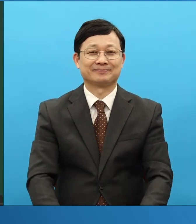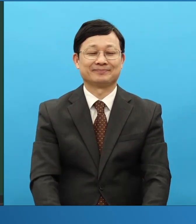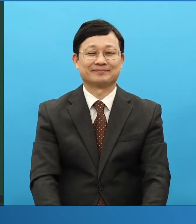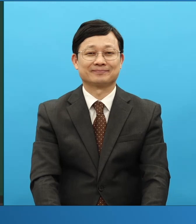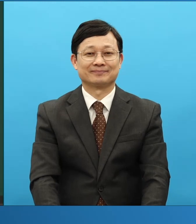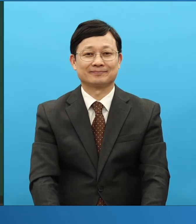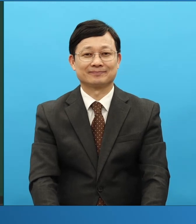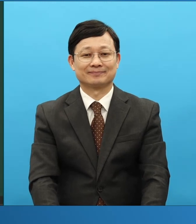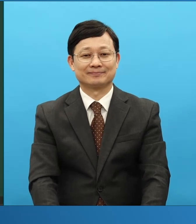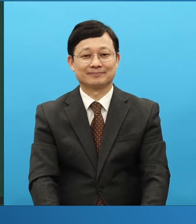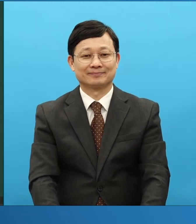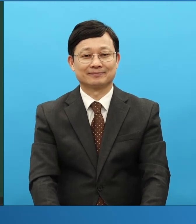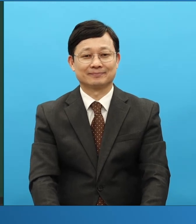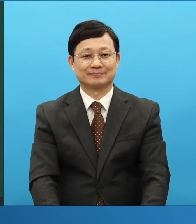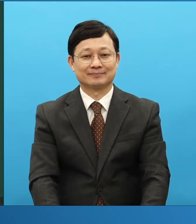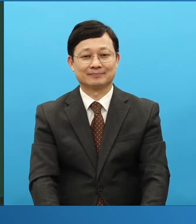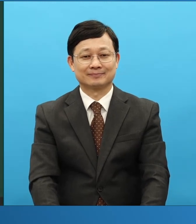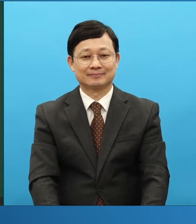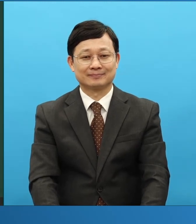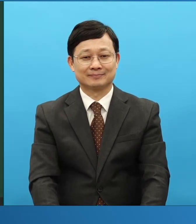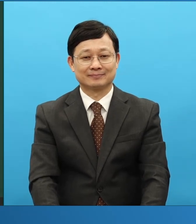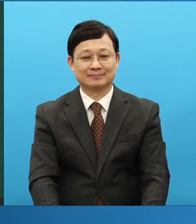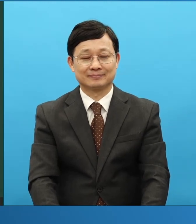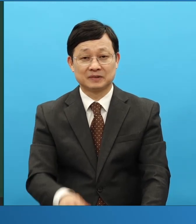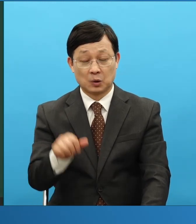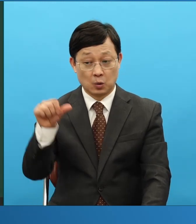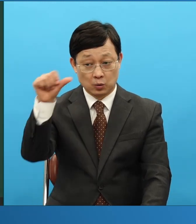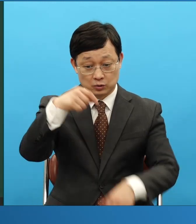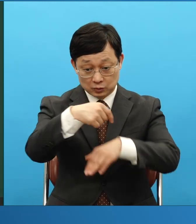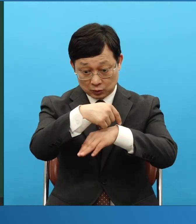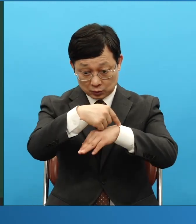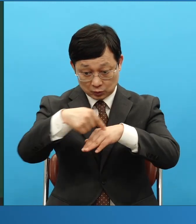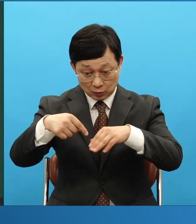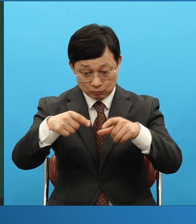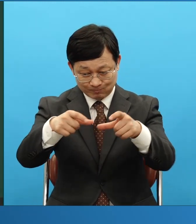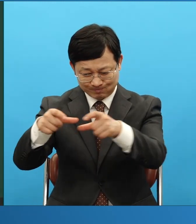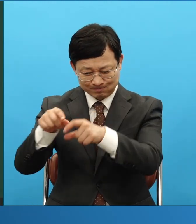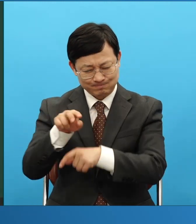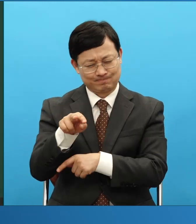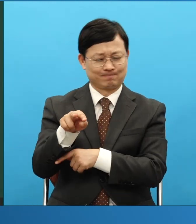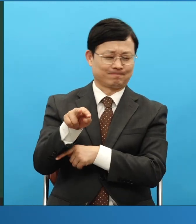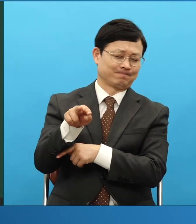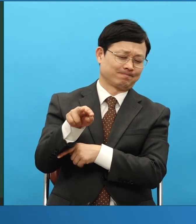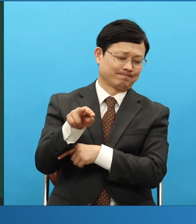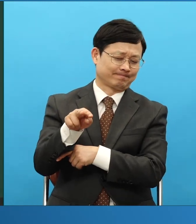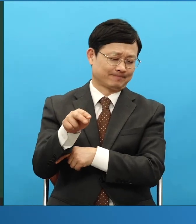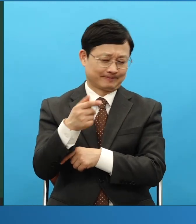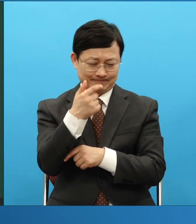여러분들이 조금 오천 종족을 생각하는 앞으로의 기도, 찬양 생각하셔야 합니다